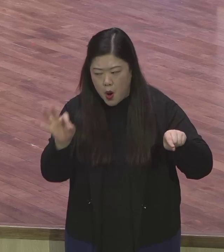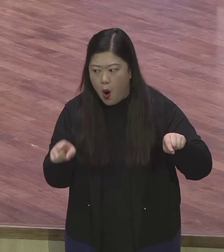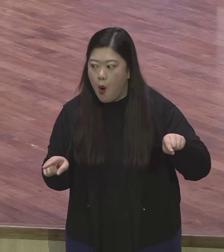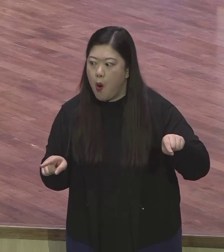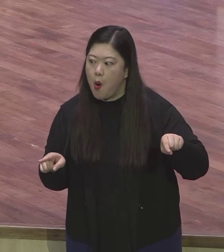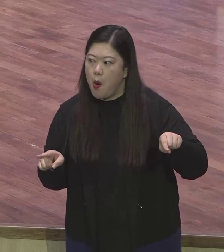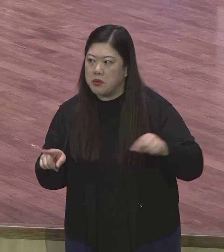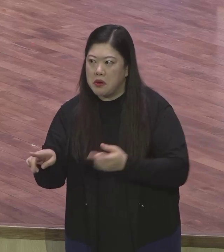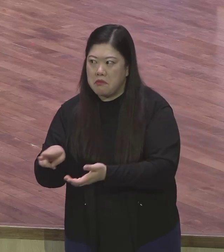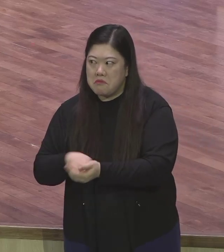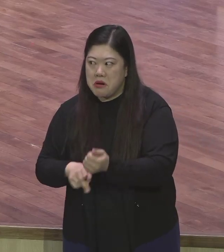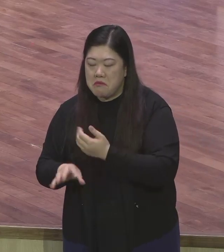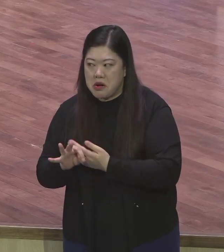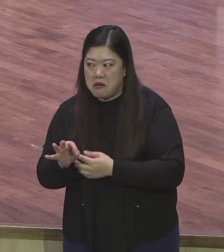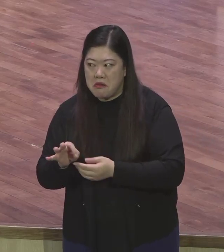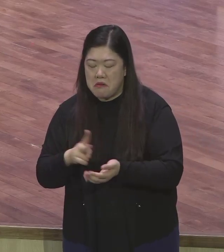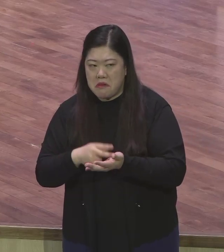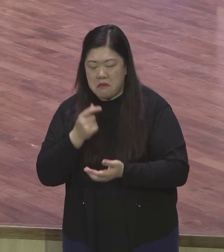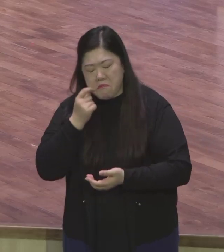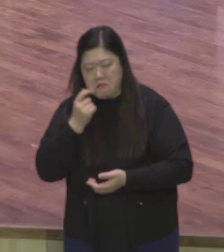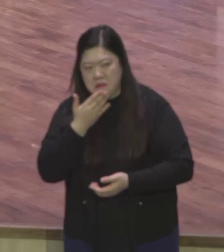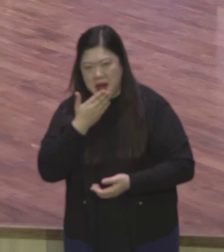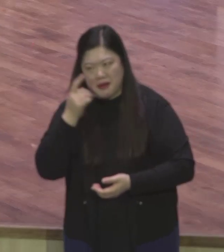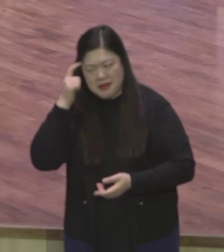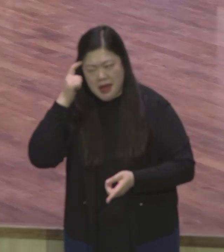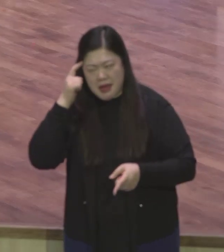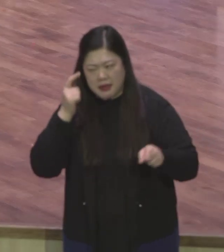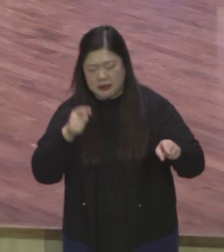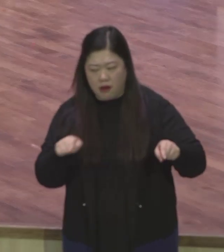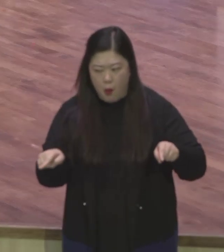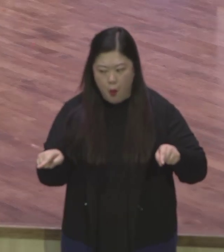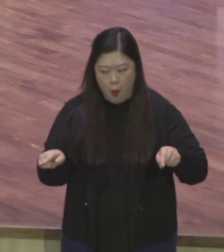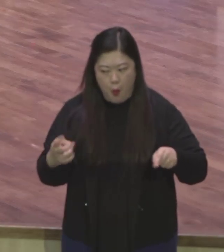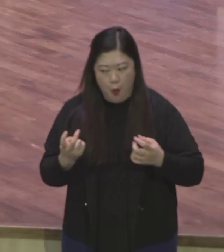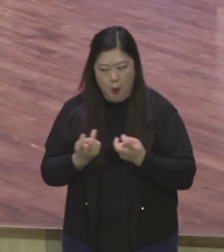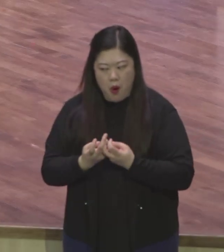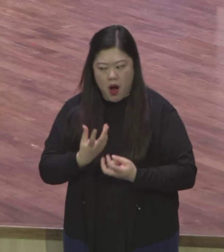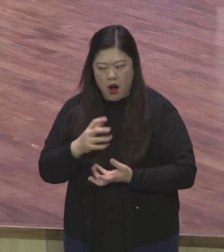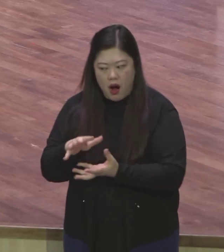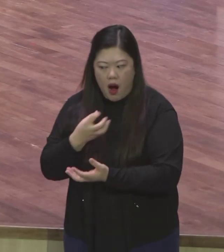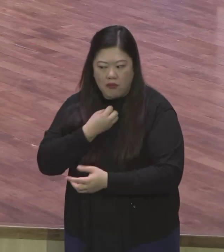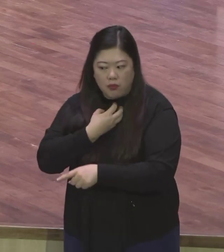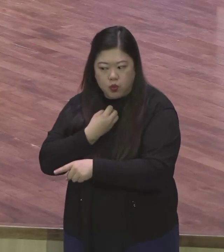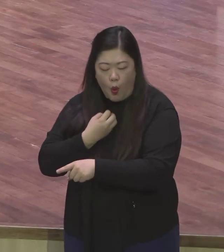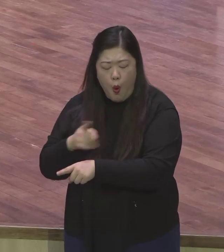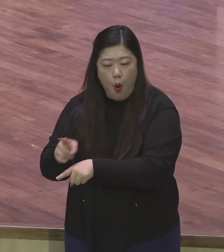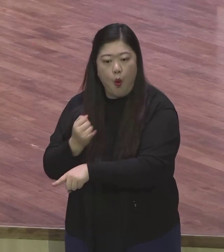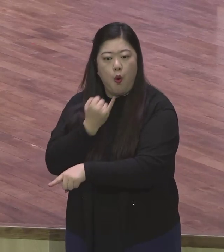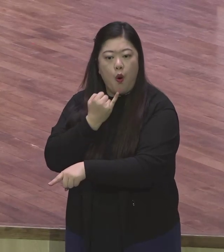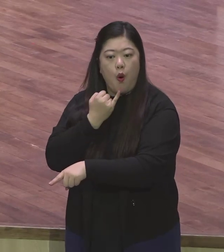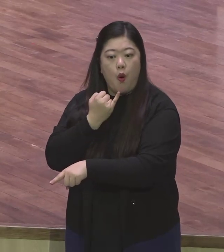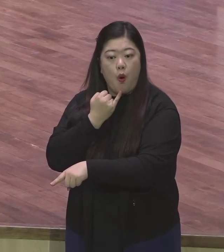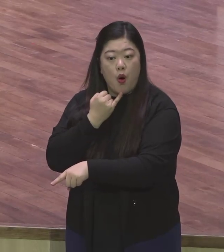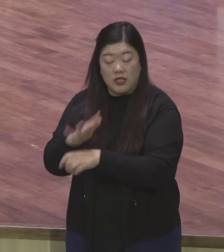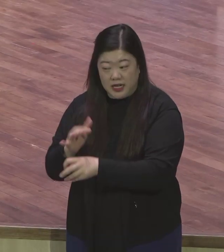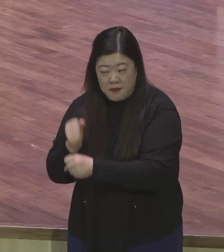첸들리라는 분이 이거 이거 보통 음료가 아니다 그래가지고 제조법을 다